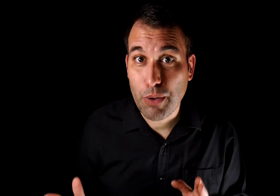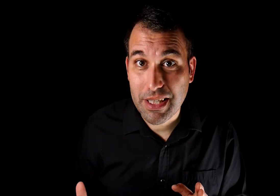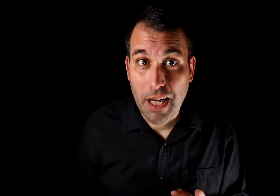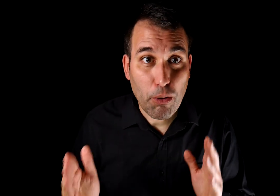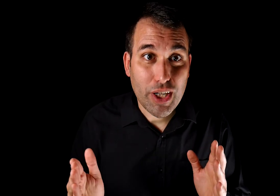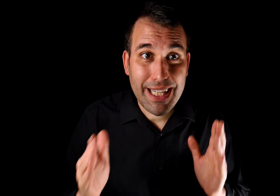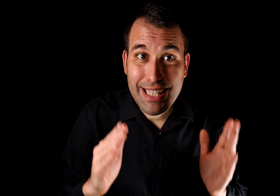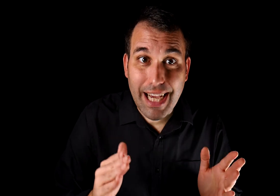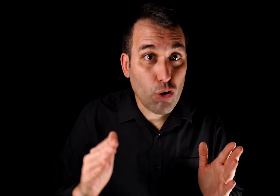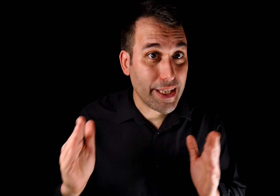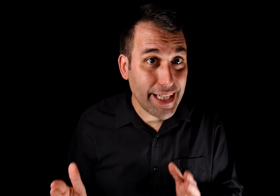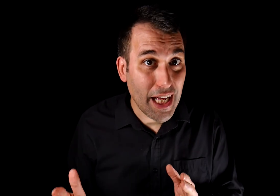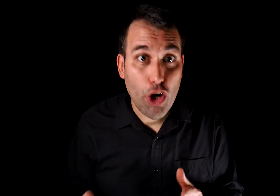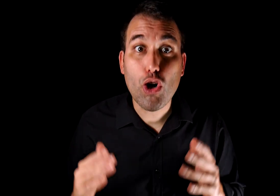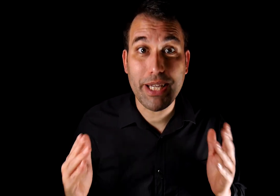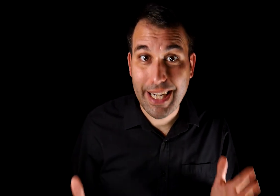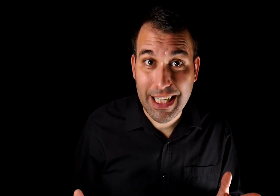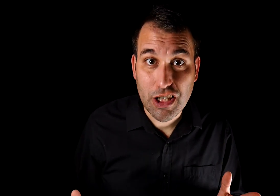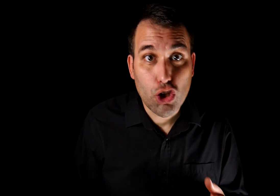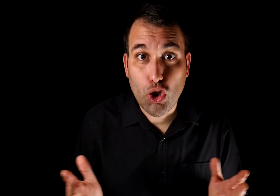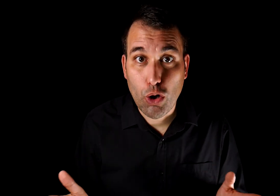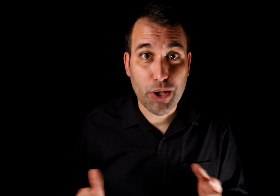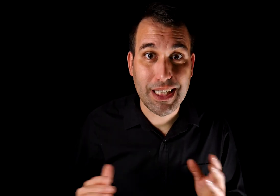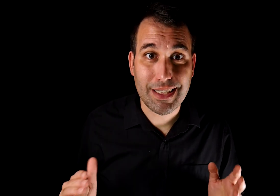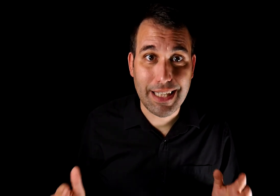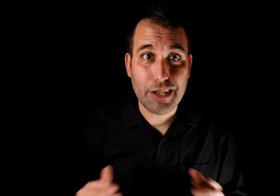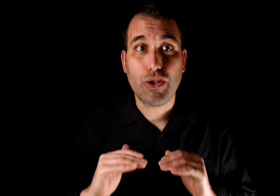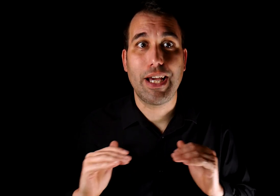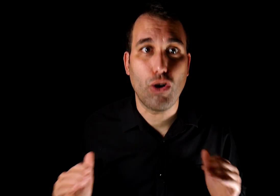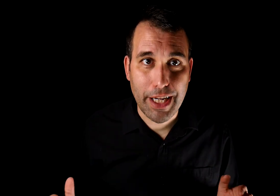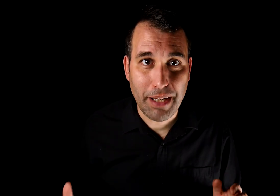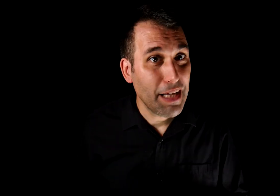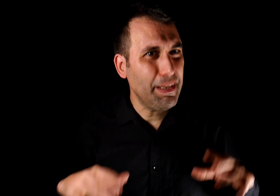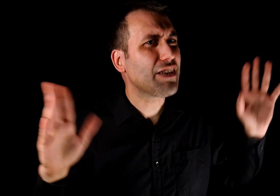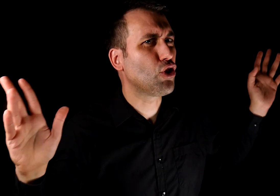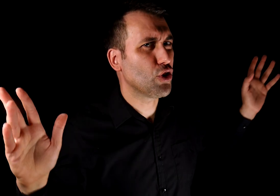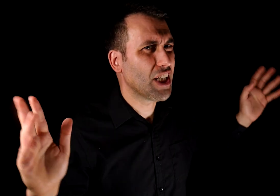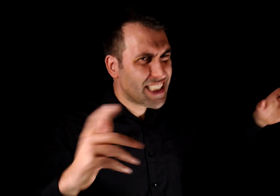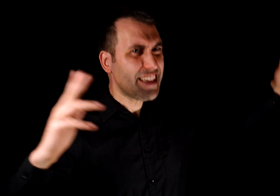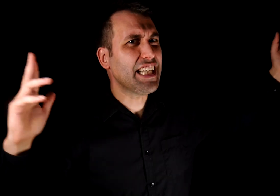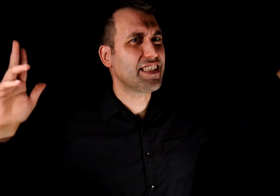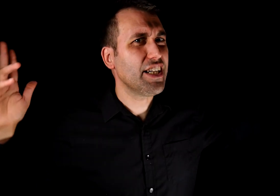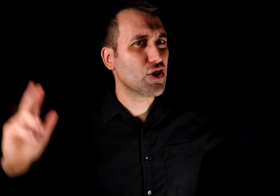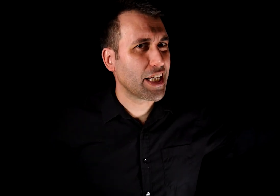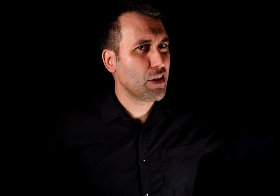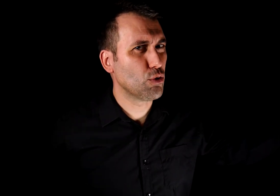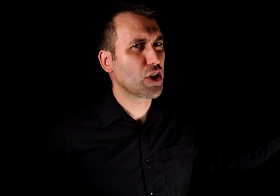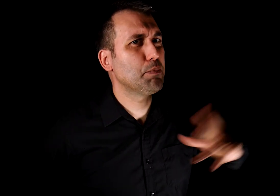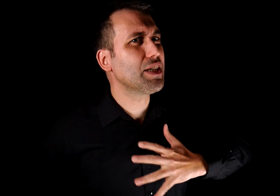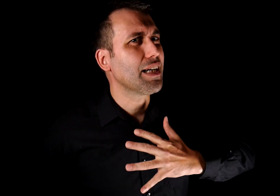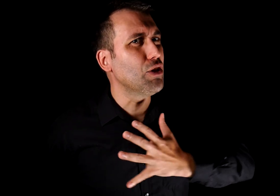pruebas porque, diga lo que diga, no me creerás solo porque estás tratando de joderme. Mirad todos. Sed testigos de que incluso después de que